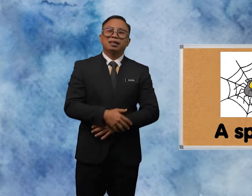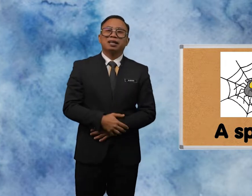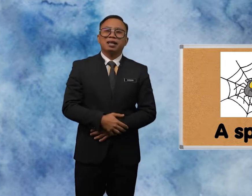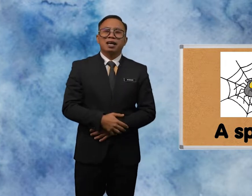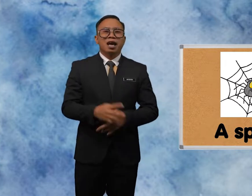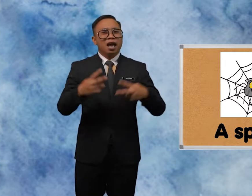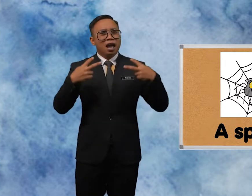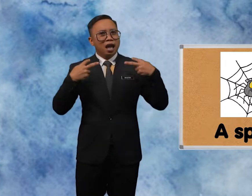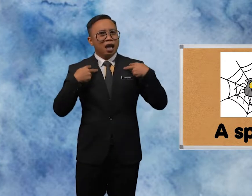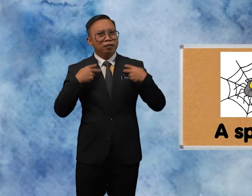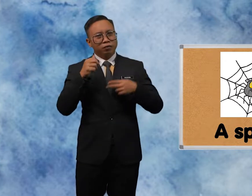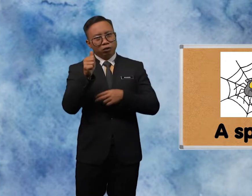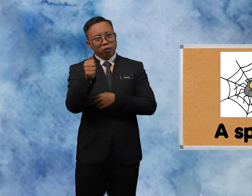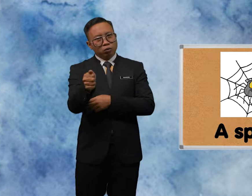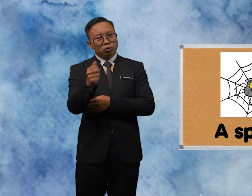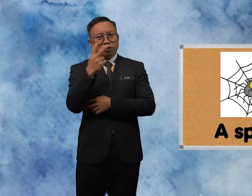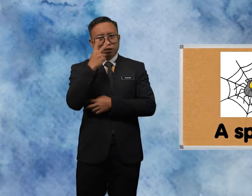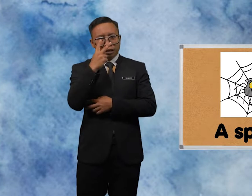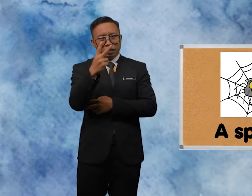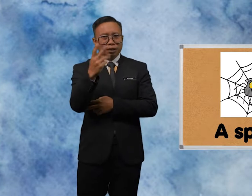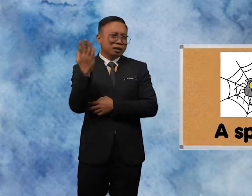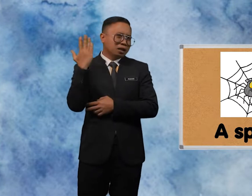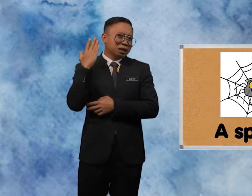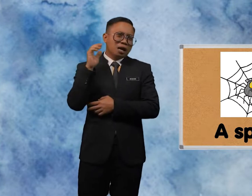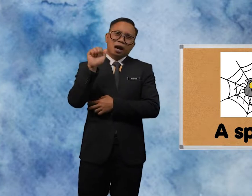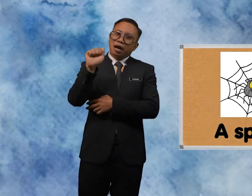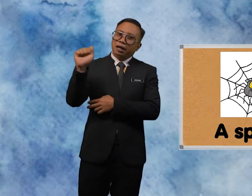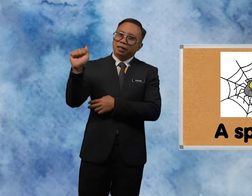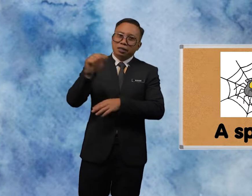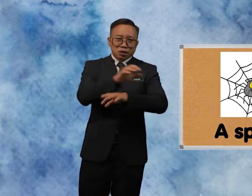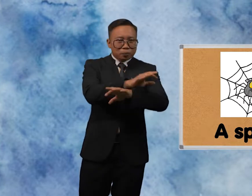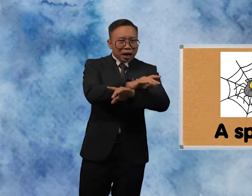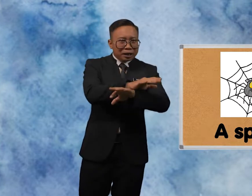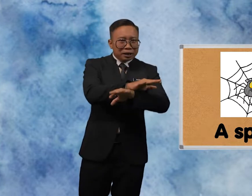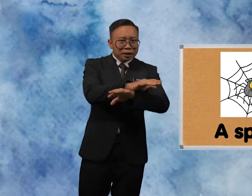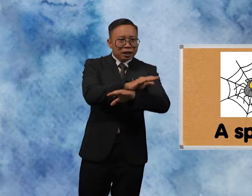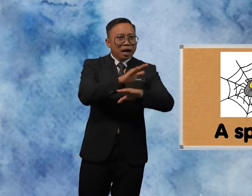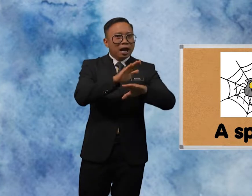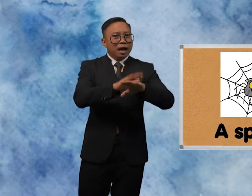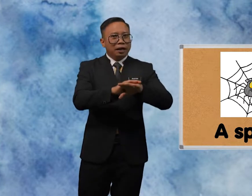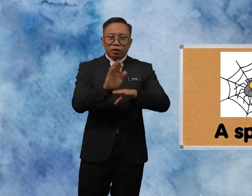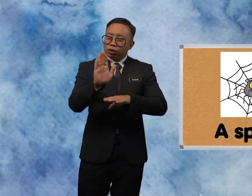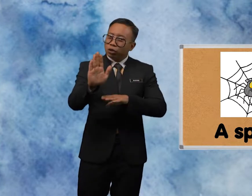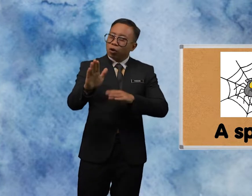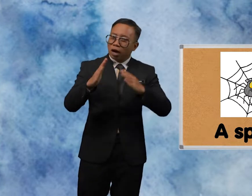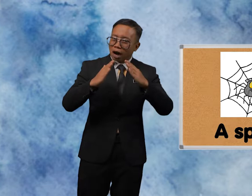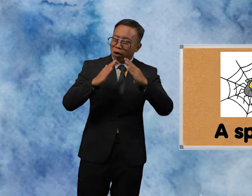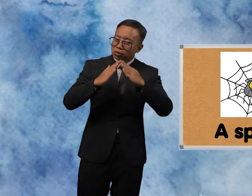Have You Seen A Spider At Your House